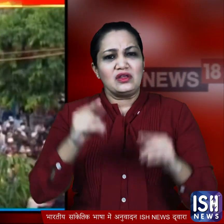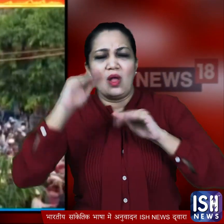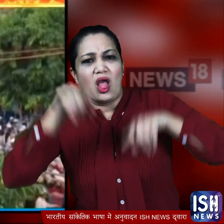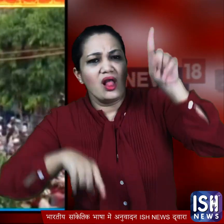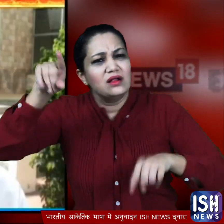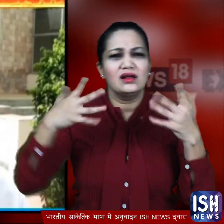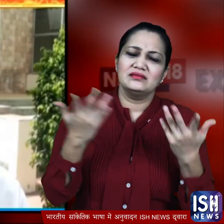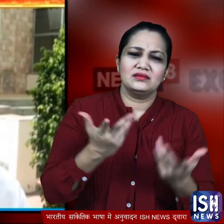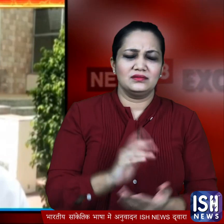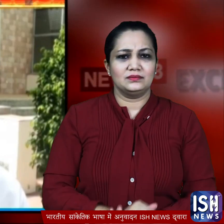आरोब लगा दिया